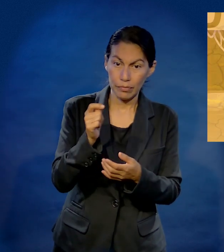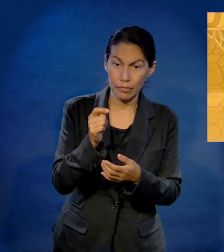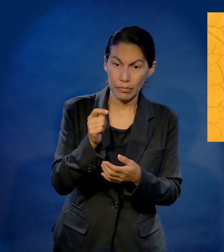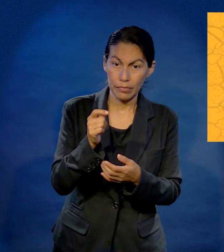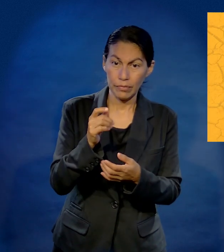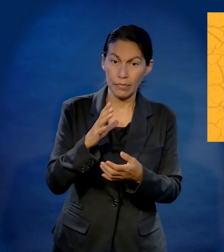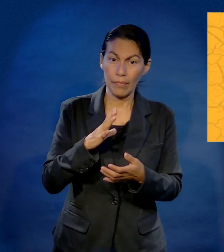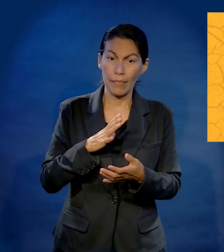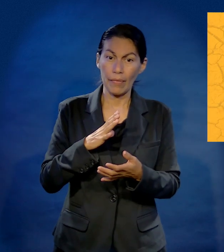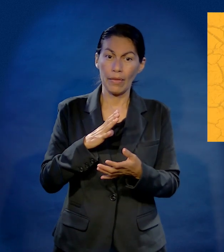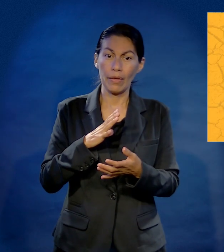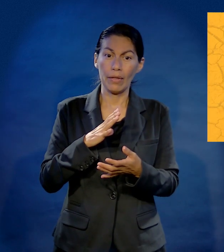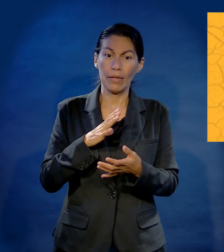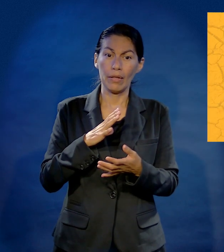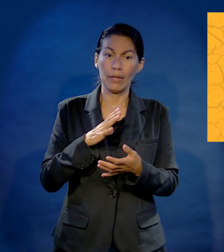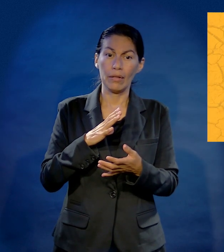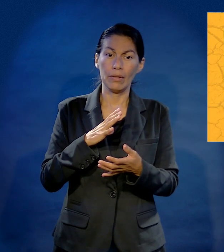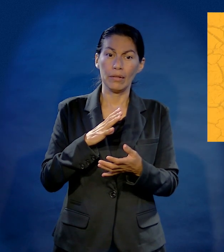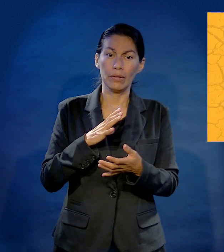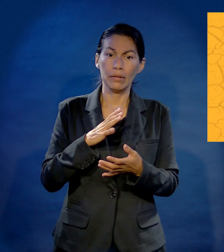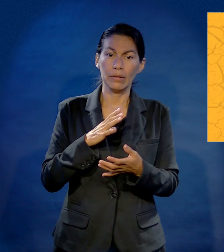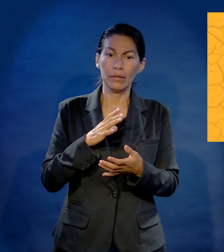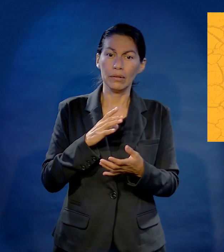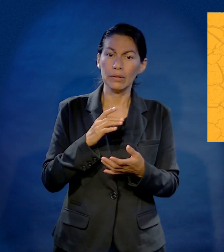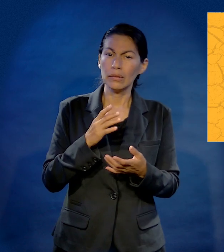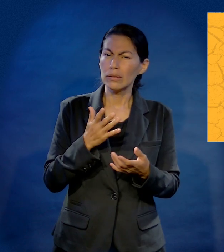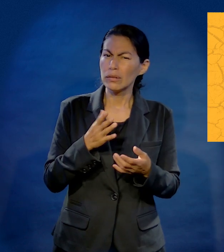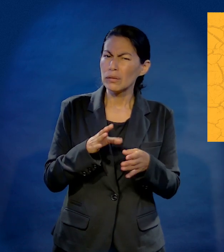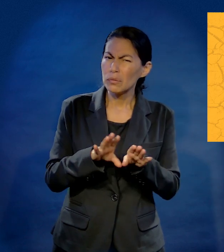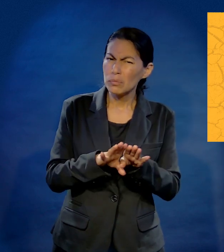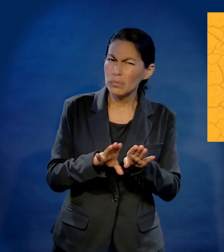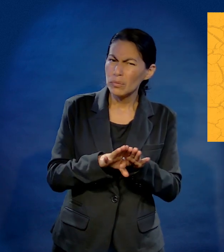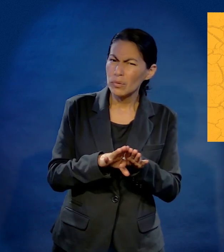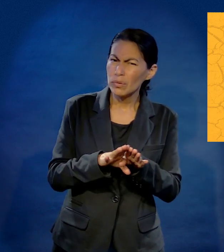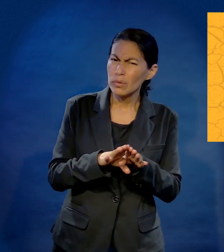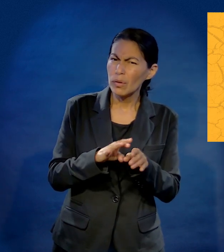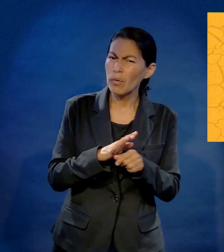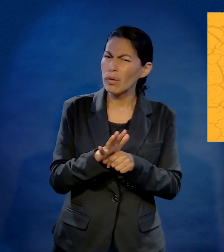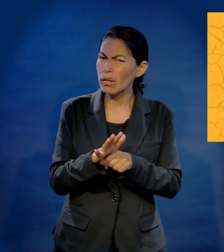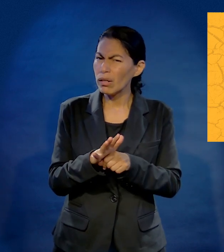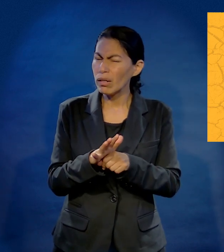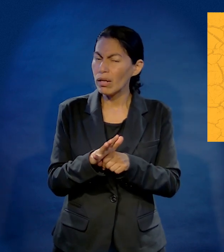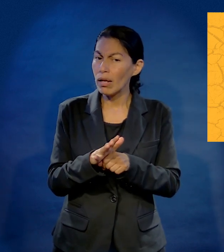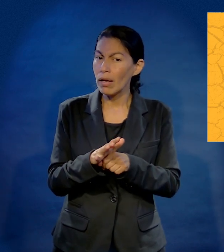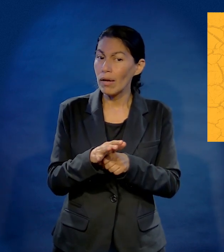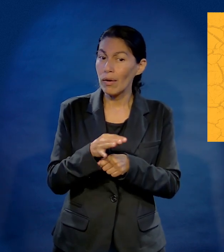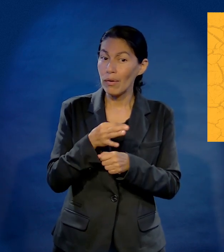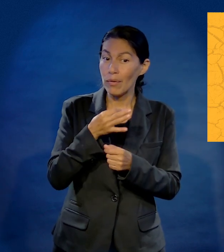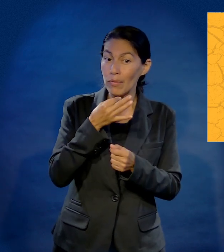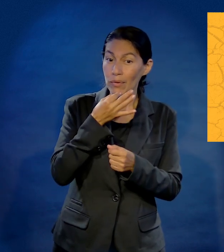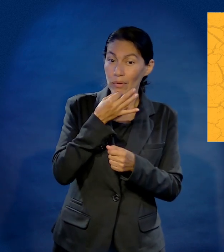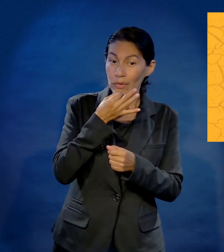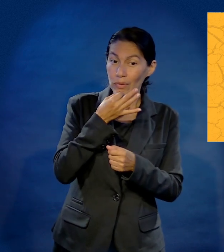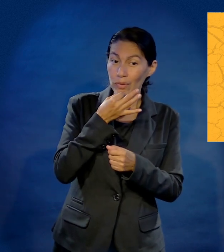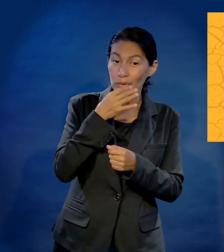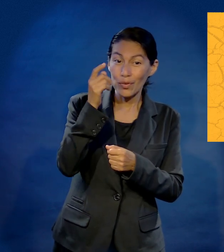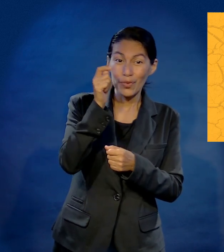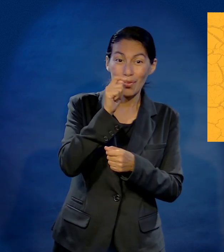asegurarte que estás iniciando desde la plataforma emocional correcta. ¿Cuál es esta? El mejor